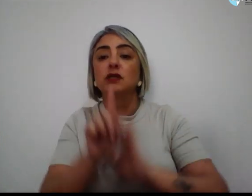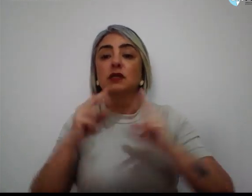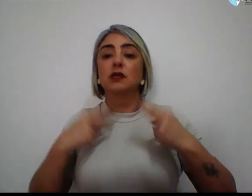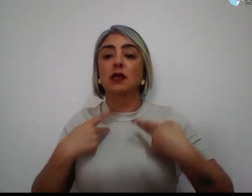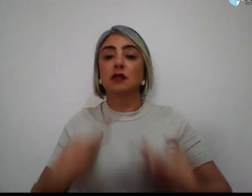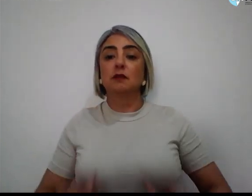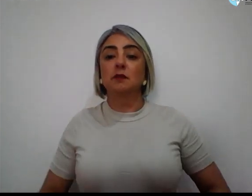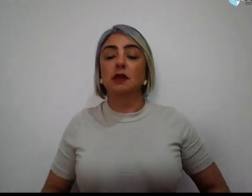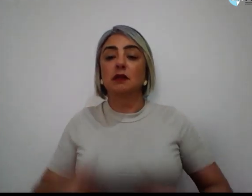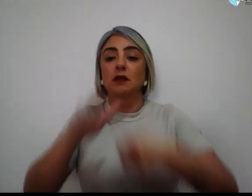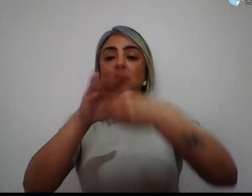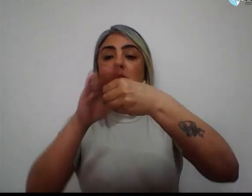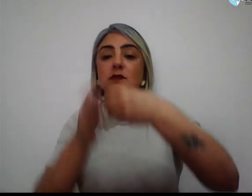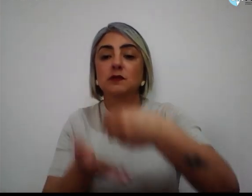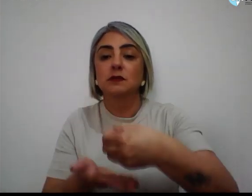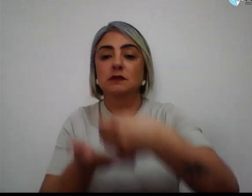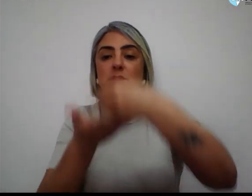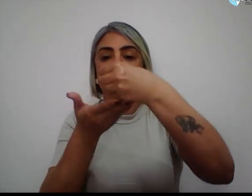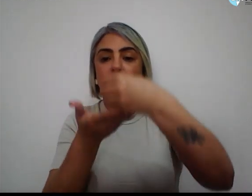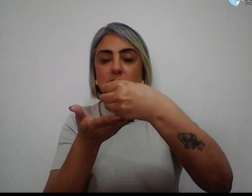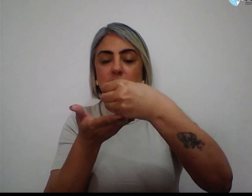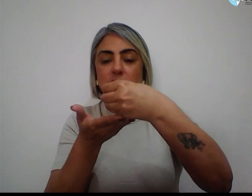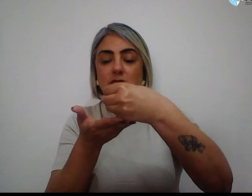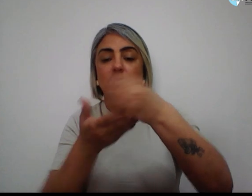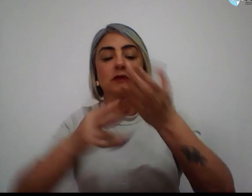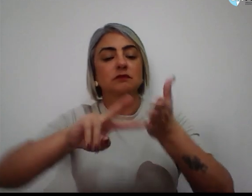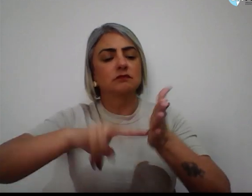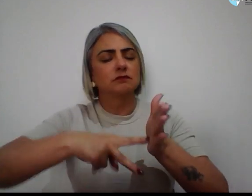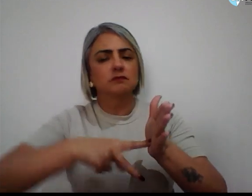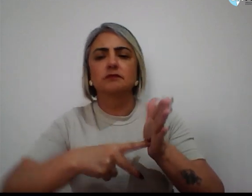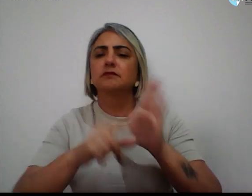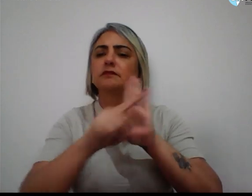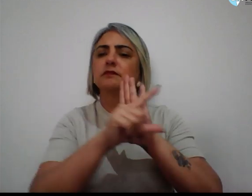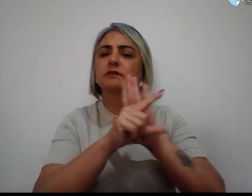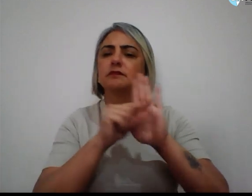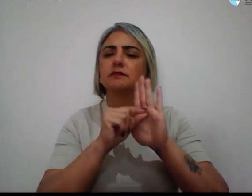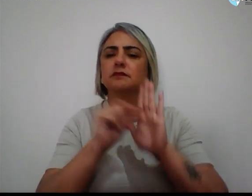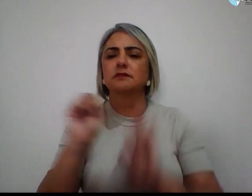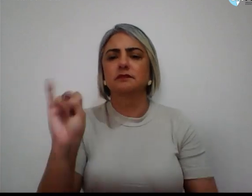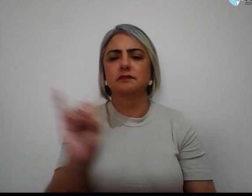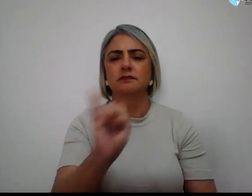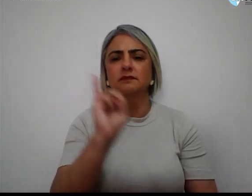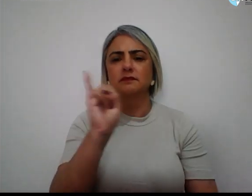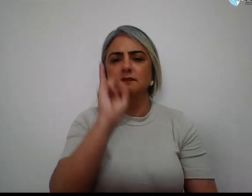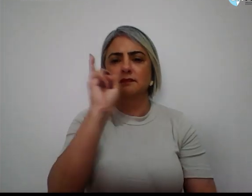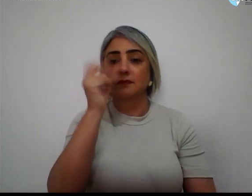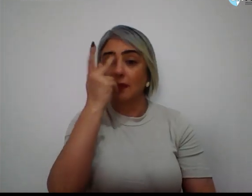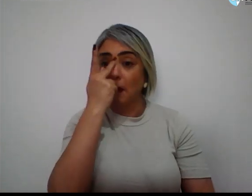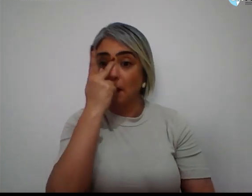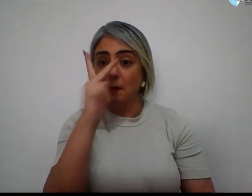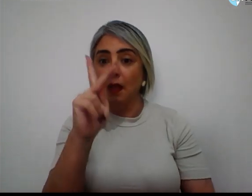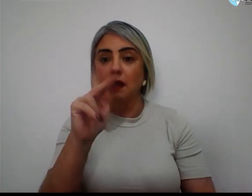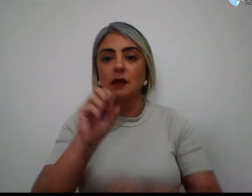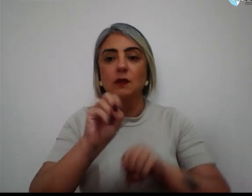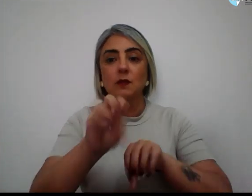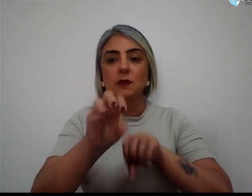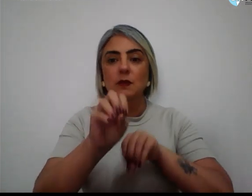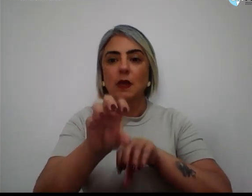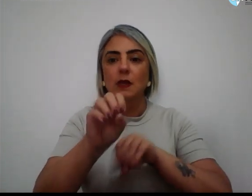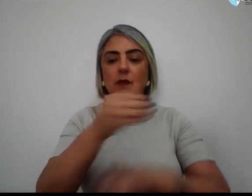sustentabilidade. O Simpro destaca a importância para a educação pública da Chapa